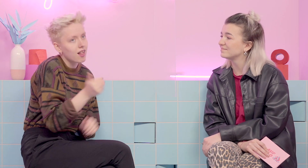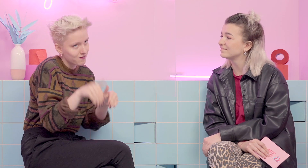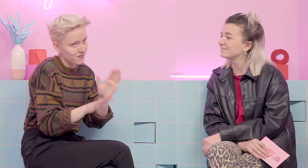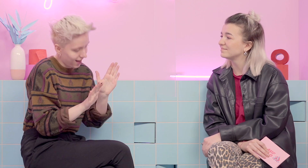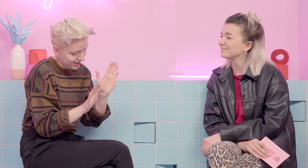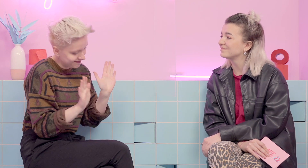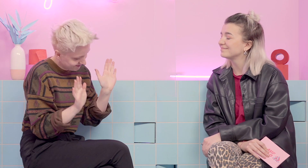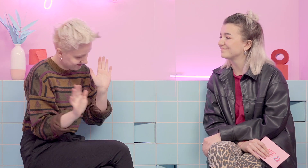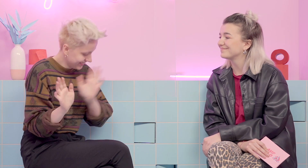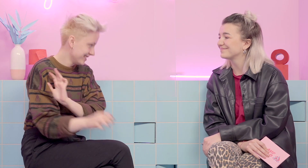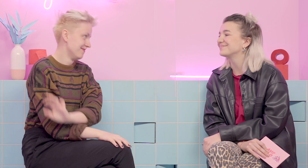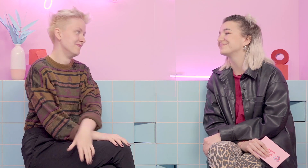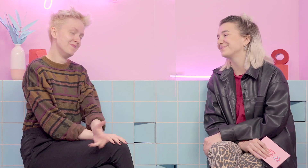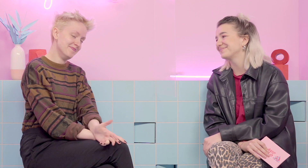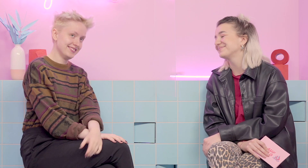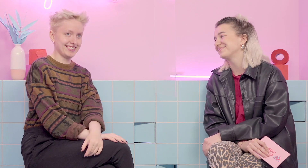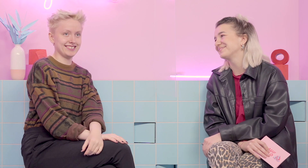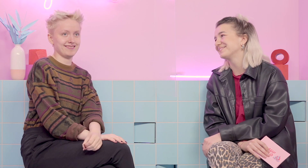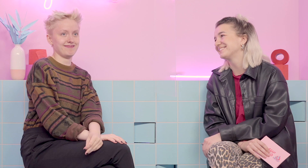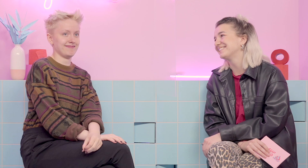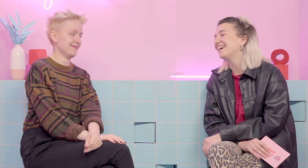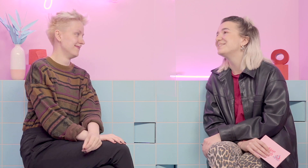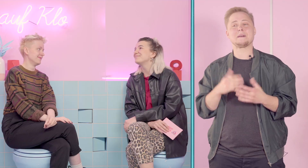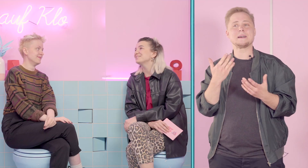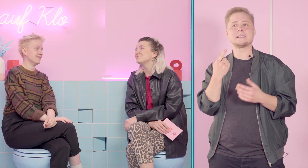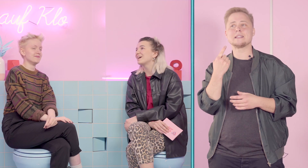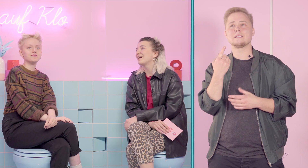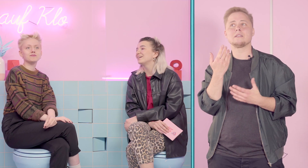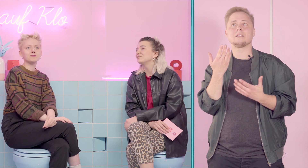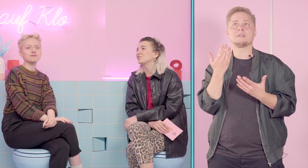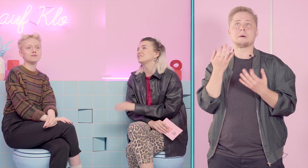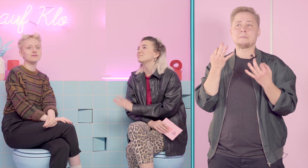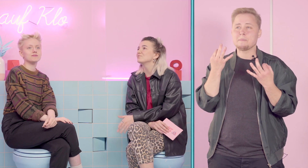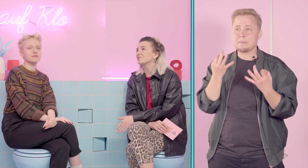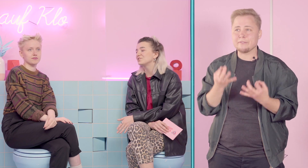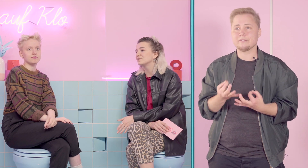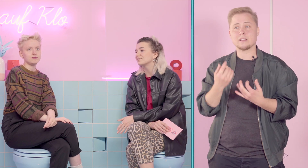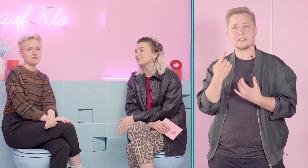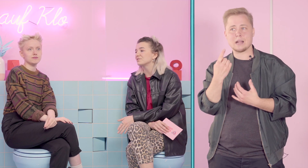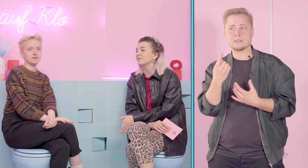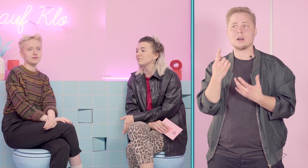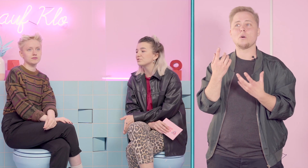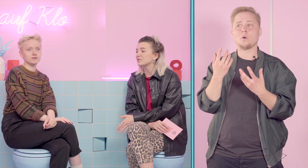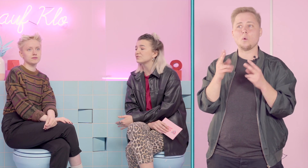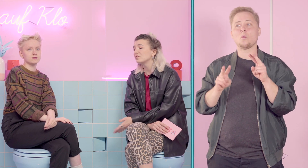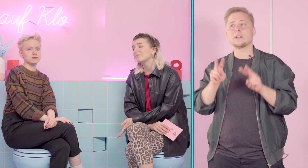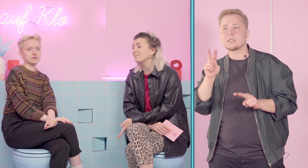selten der Fall, das muss ich auch sagen. Machst du da trotzdem einen Unterschied zwischen dem Wunsch, dass schon mehr